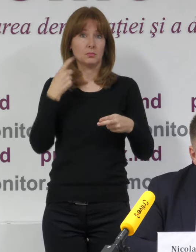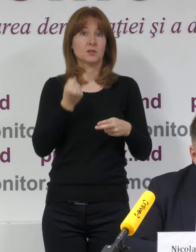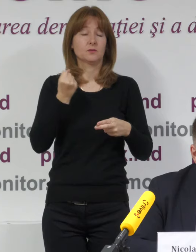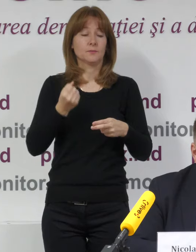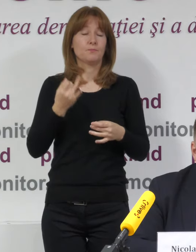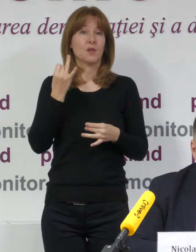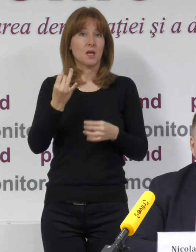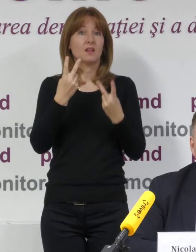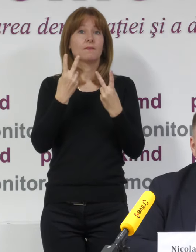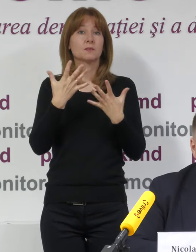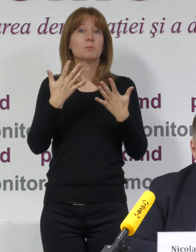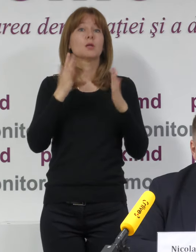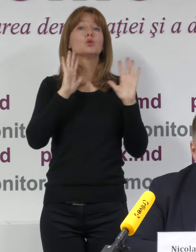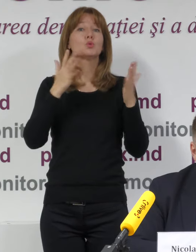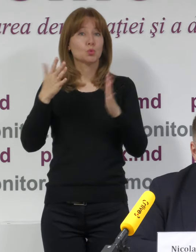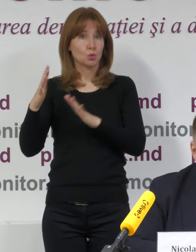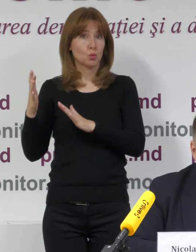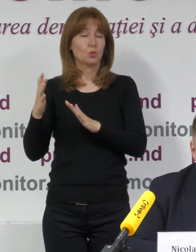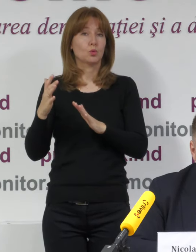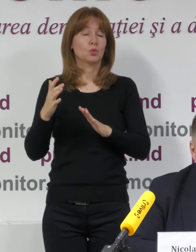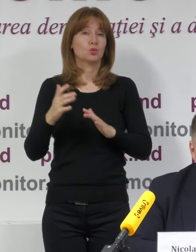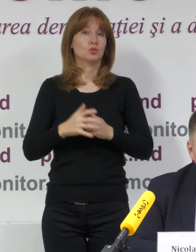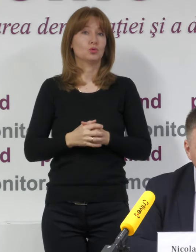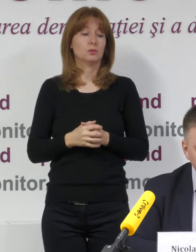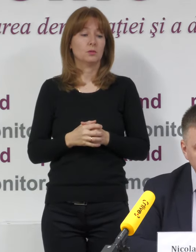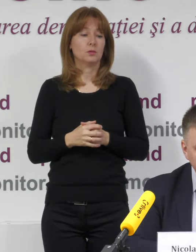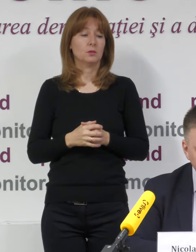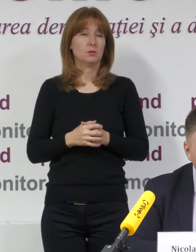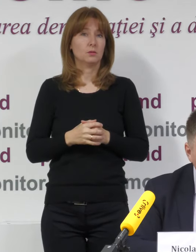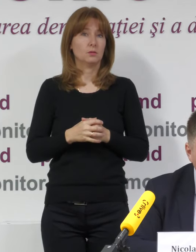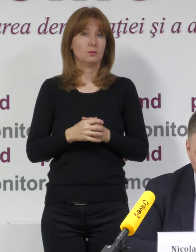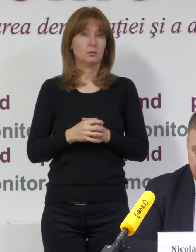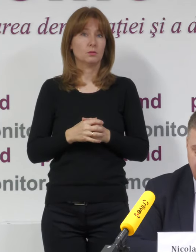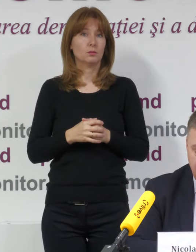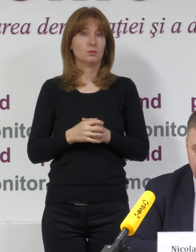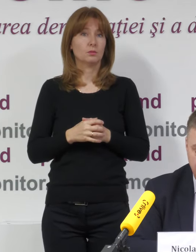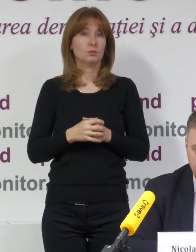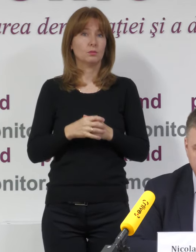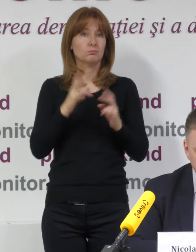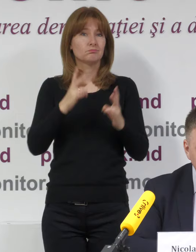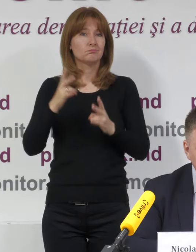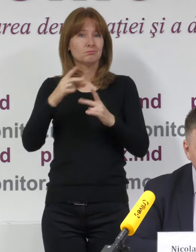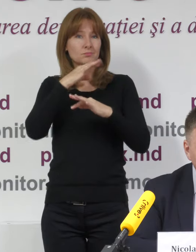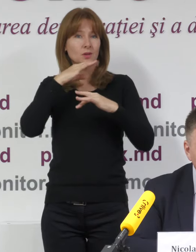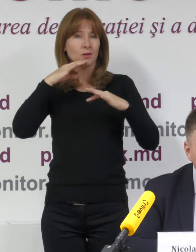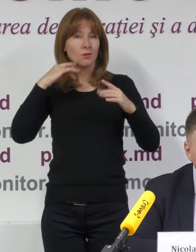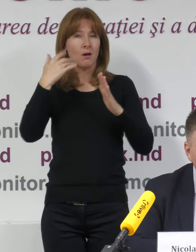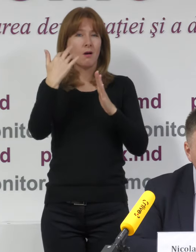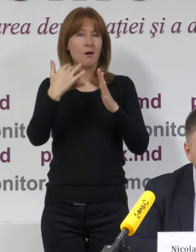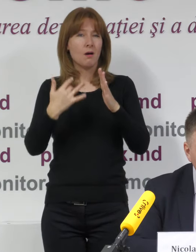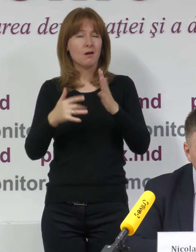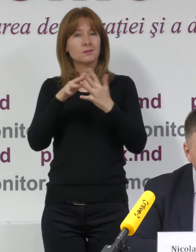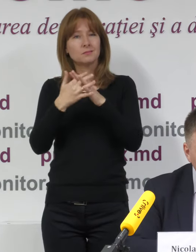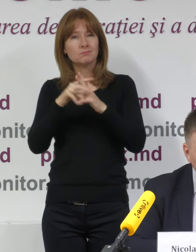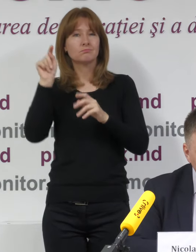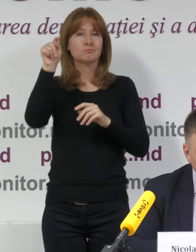25 de cazuri sunt prea multe pentru a da citire în lista întreagă de localități sau